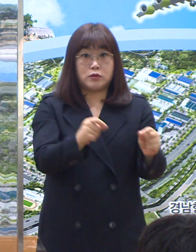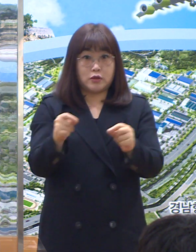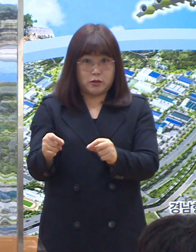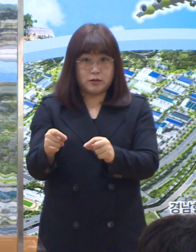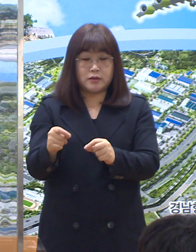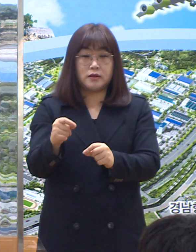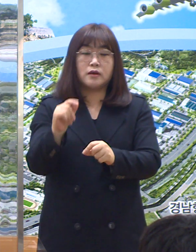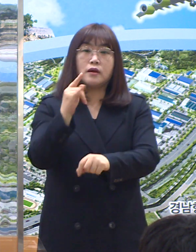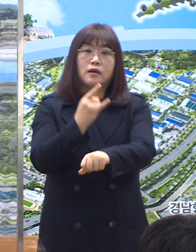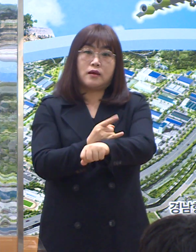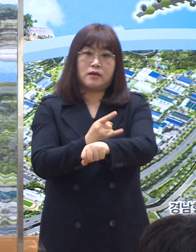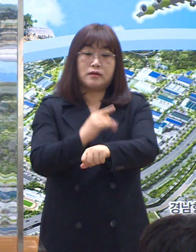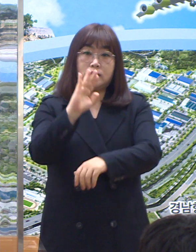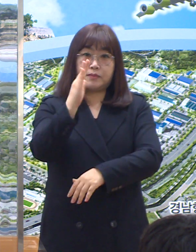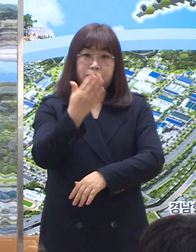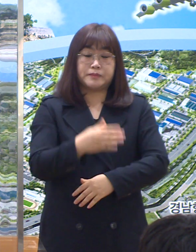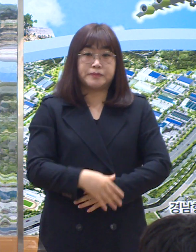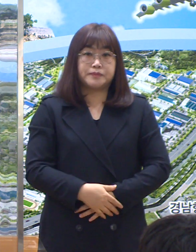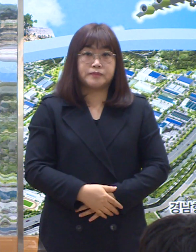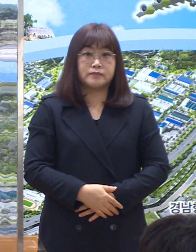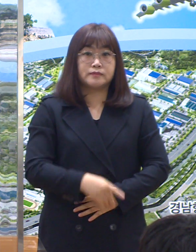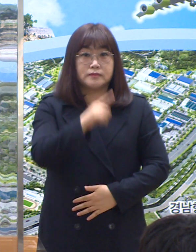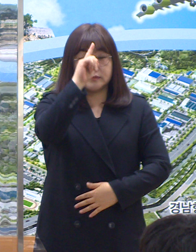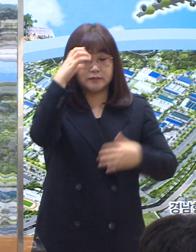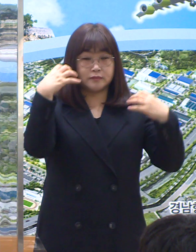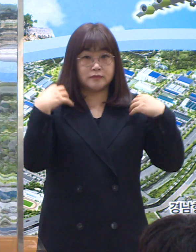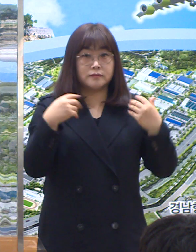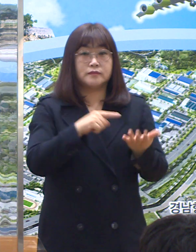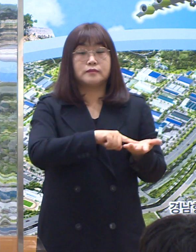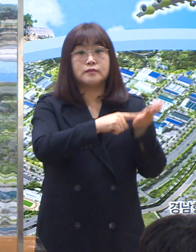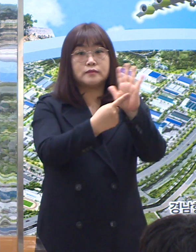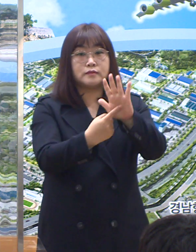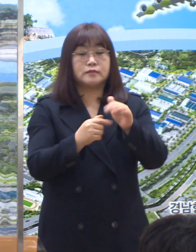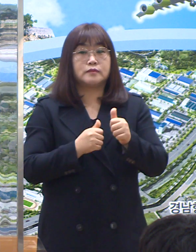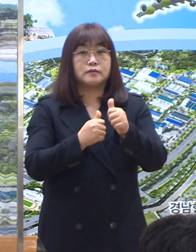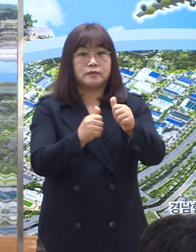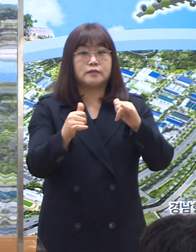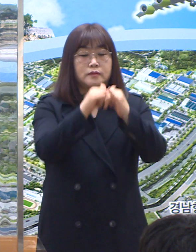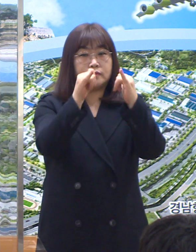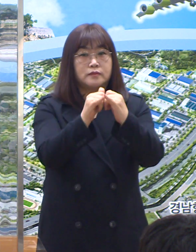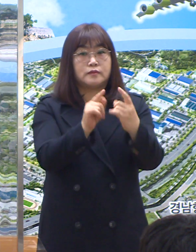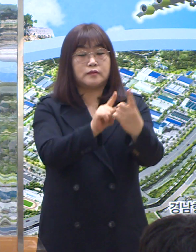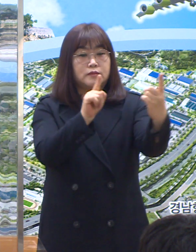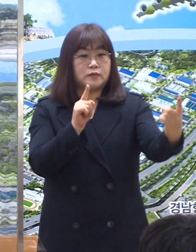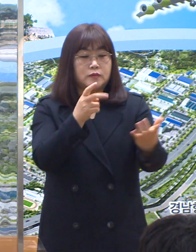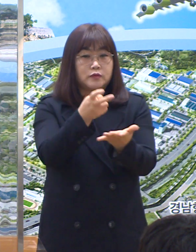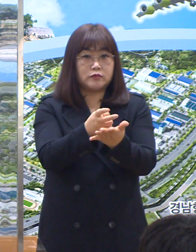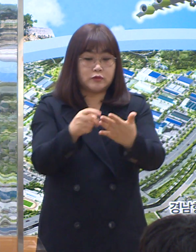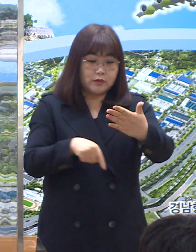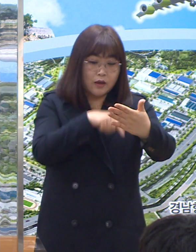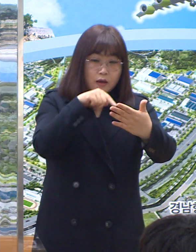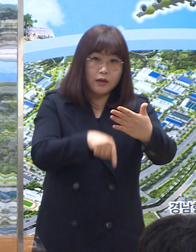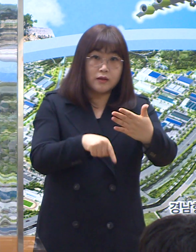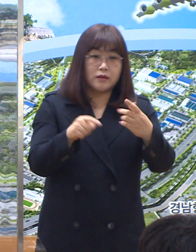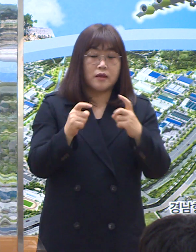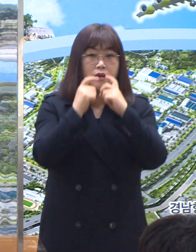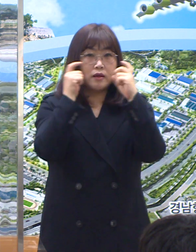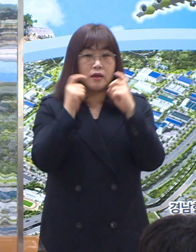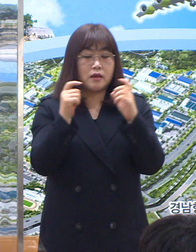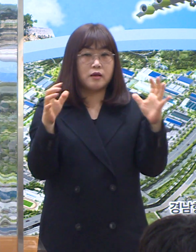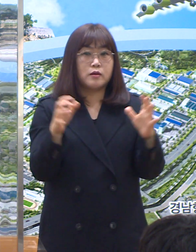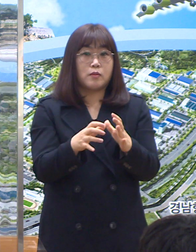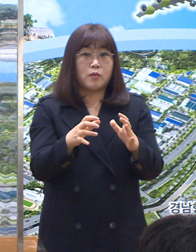적용됩니다. 정부의 발표에 따라 사회적 거리 두기 방역수칙 중 사적 모임